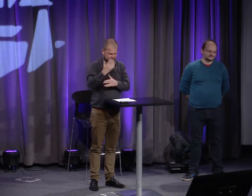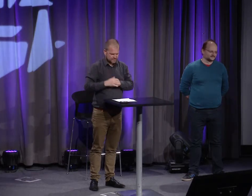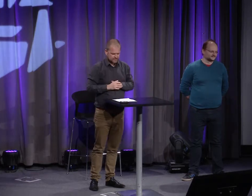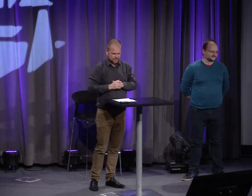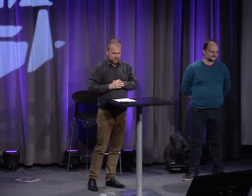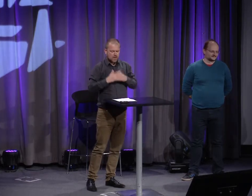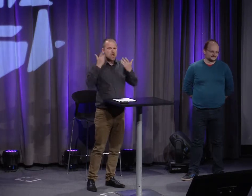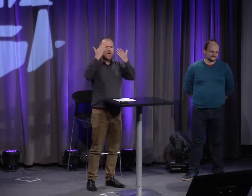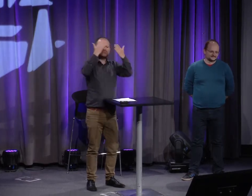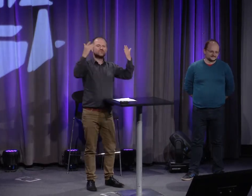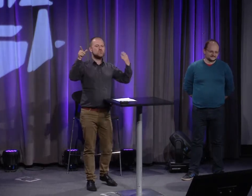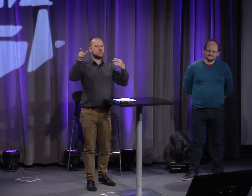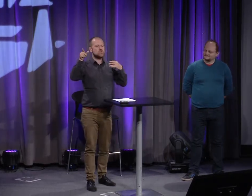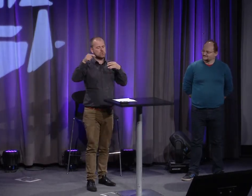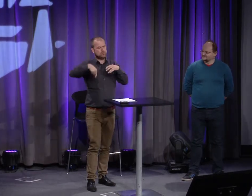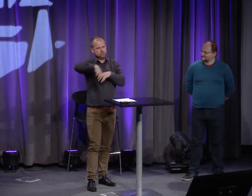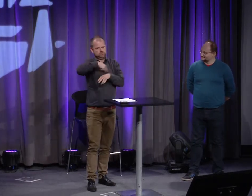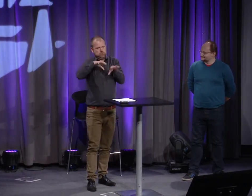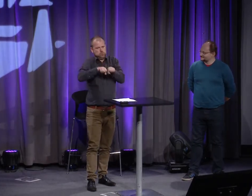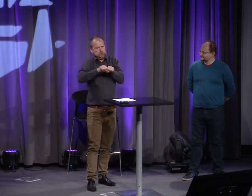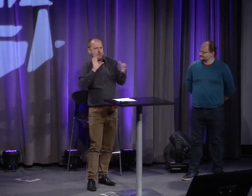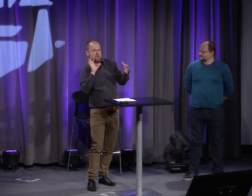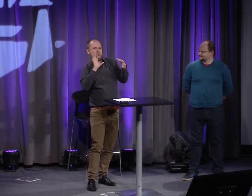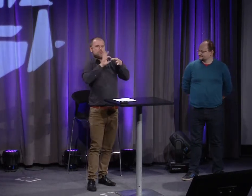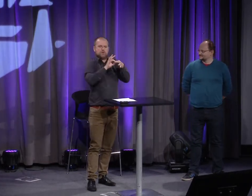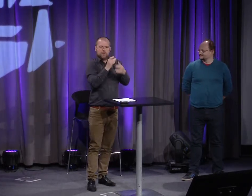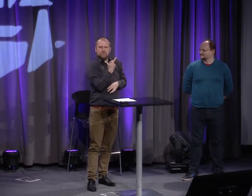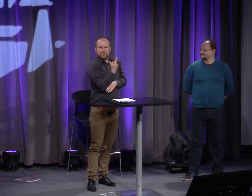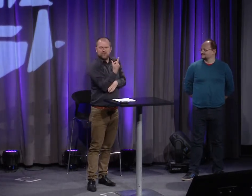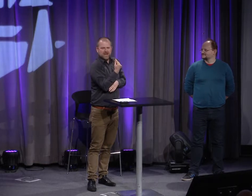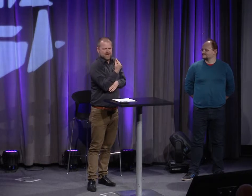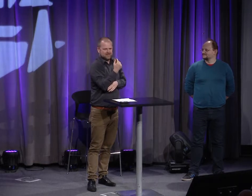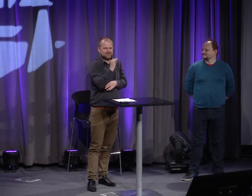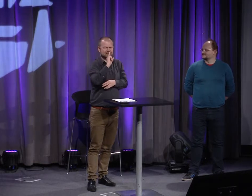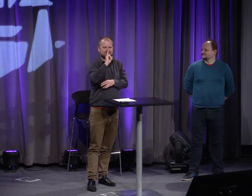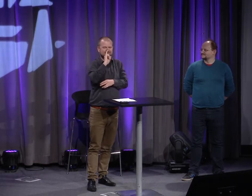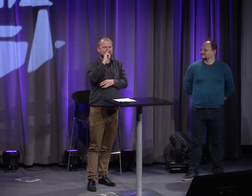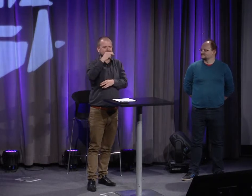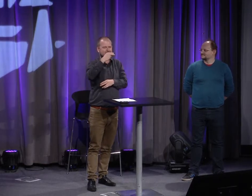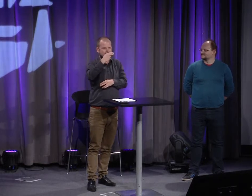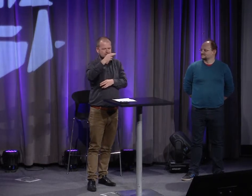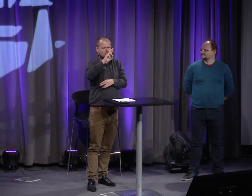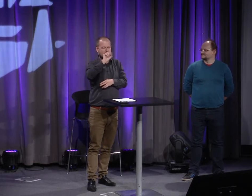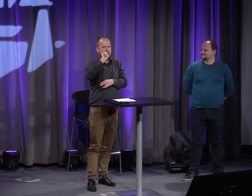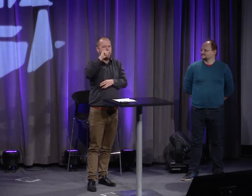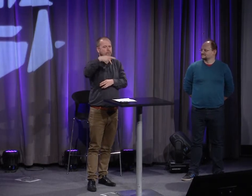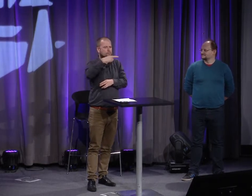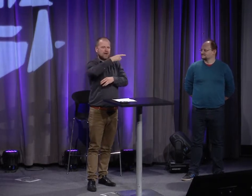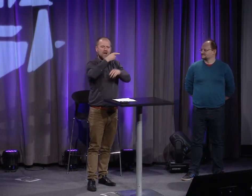qui s'appelle « Quoi de neuf au Moyen-Âge ? ». Nous sommes partenaires avec l'INRAP,